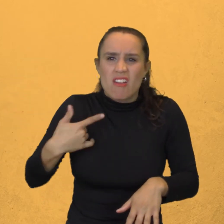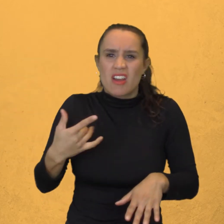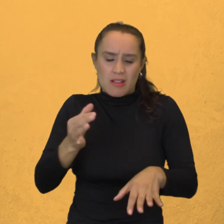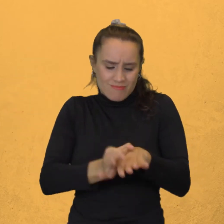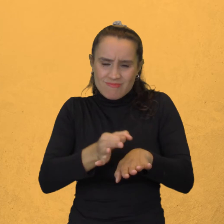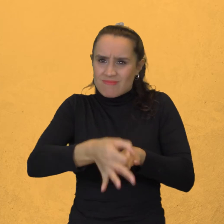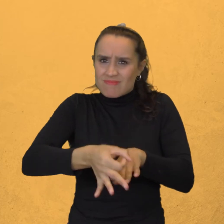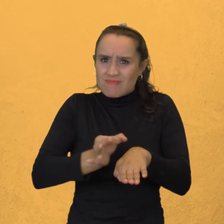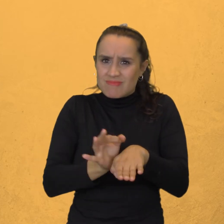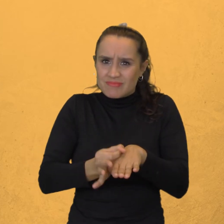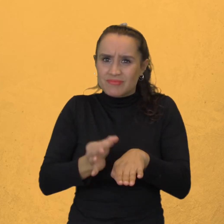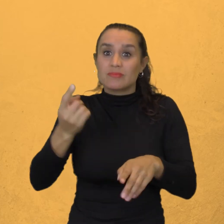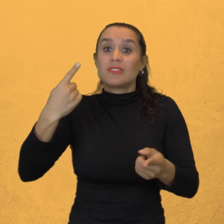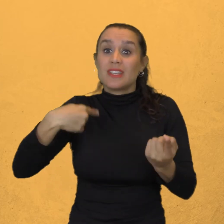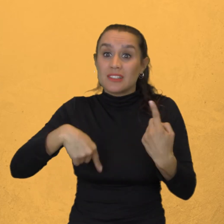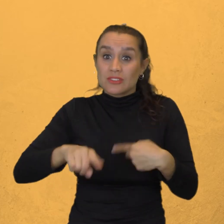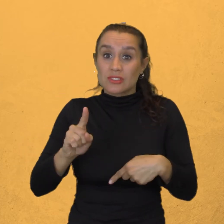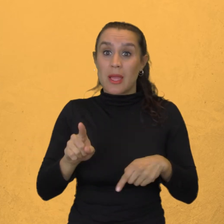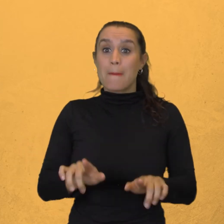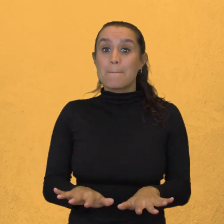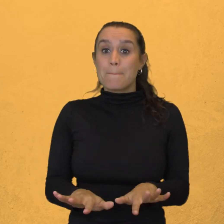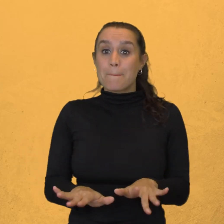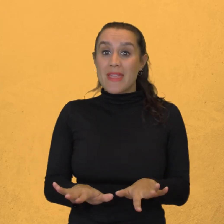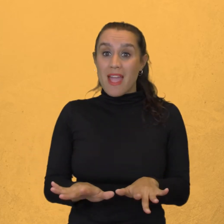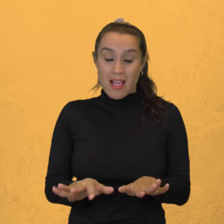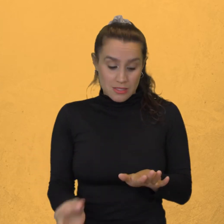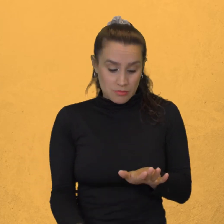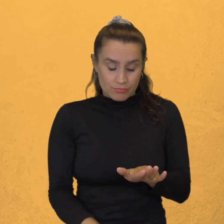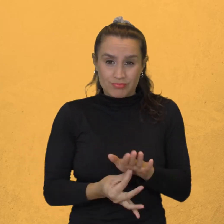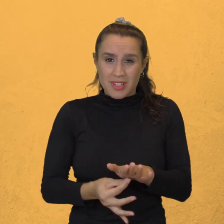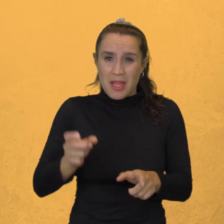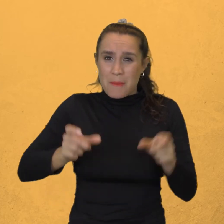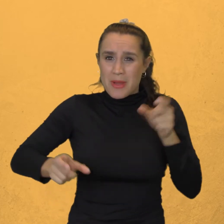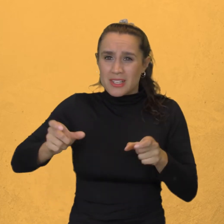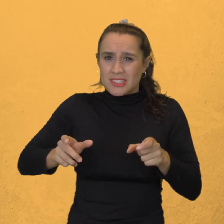Al incrustarse en los pies La gente no puede caminar O lo hace con dificultad